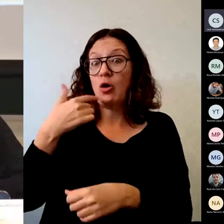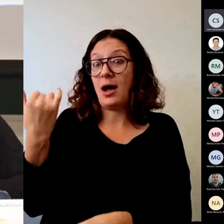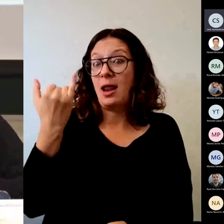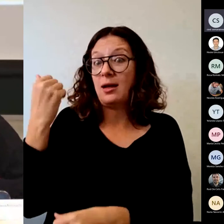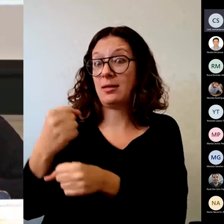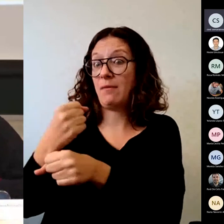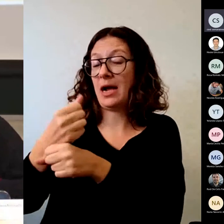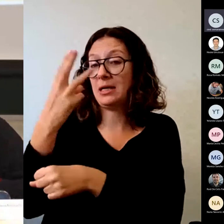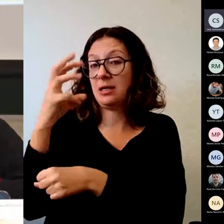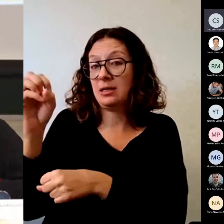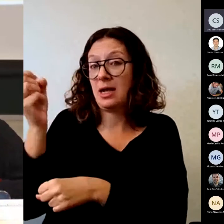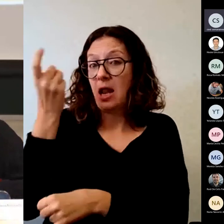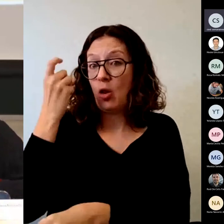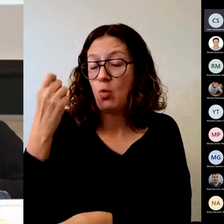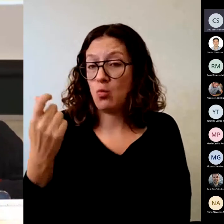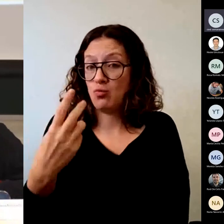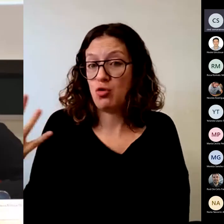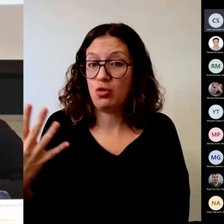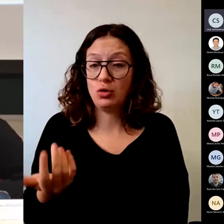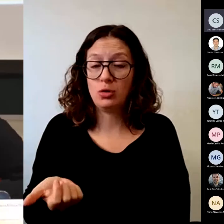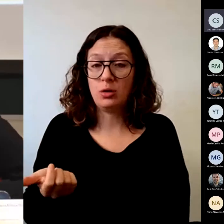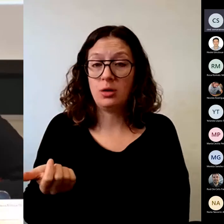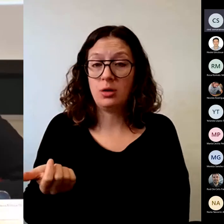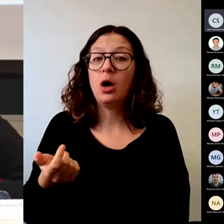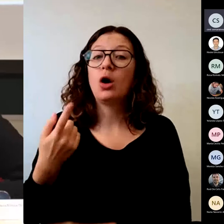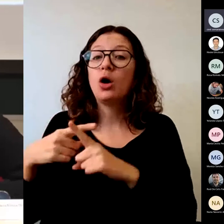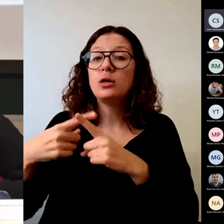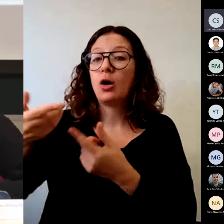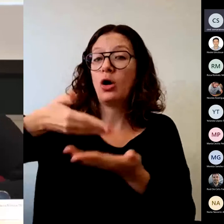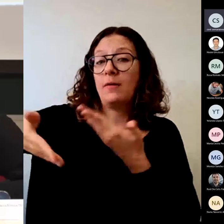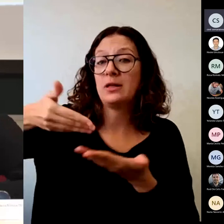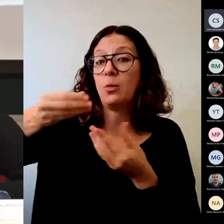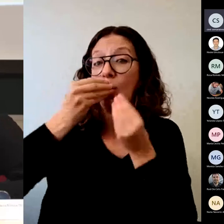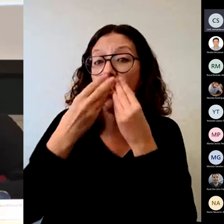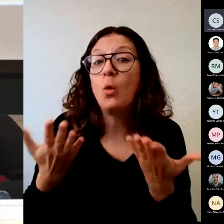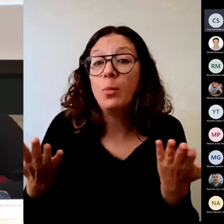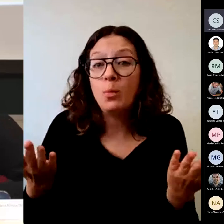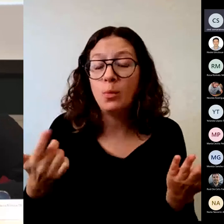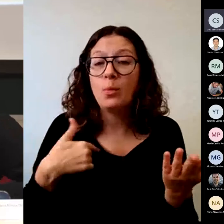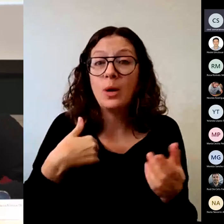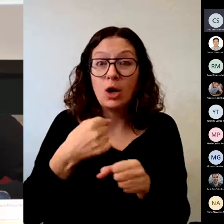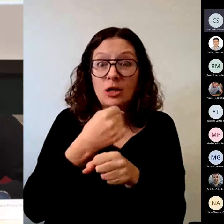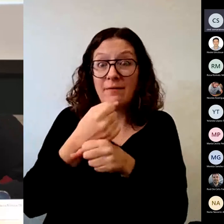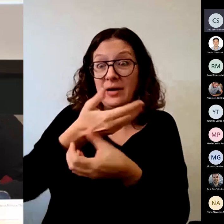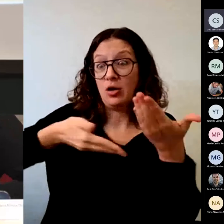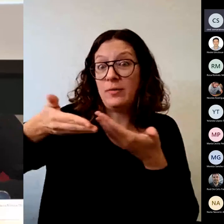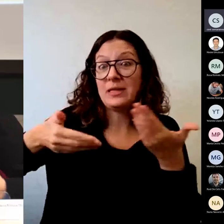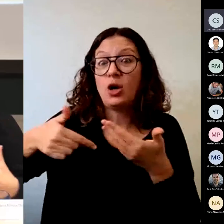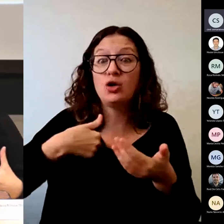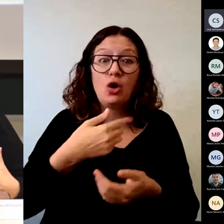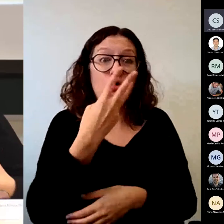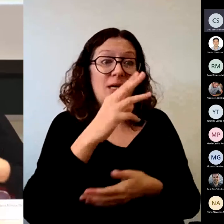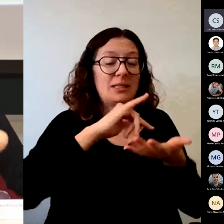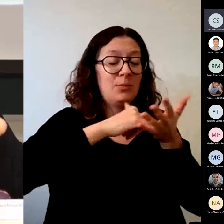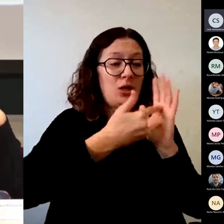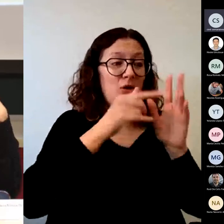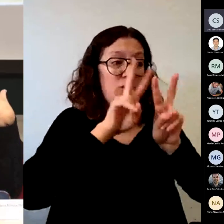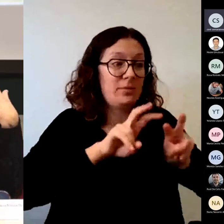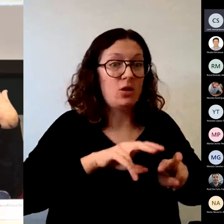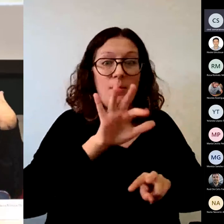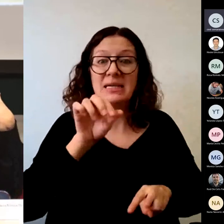colaborativos y los portafolios son geniales pero que hago yo con 150 alumnos y tres proyectos de investigación entonces realmente